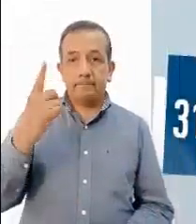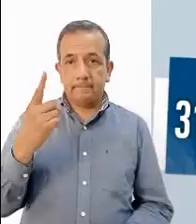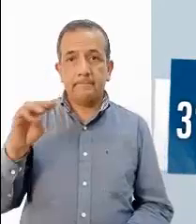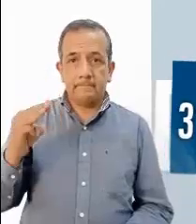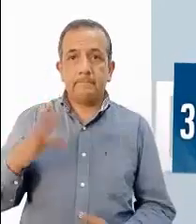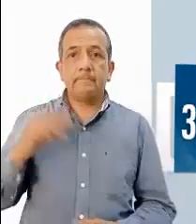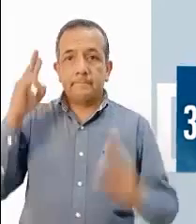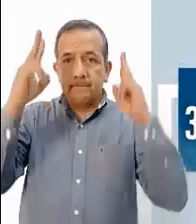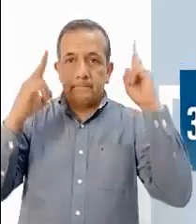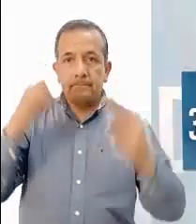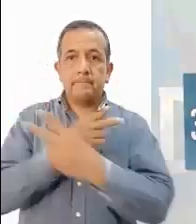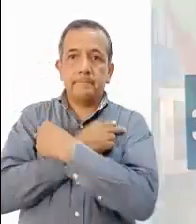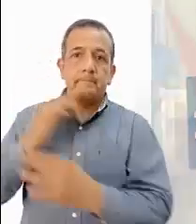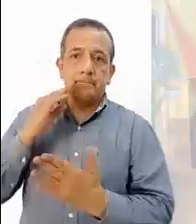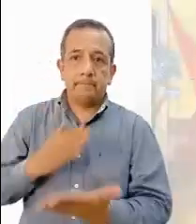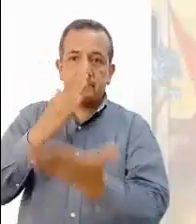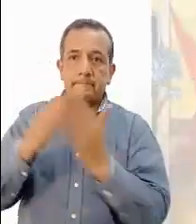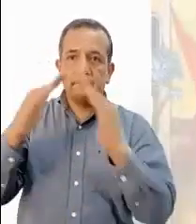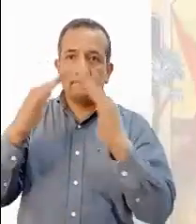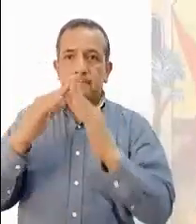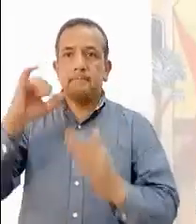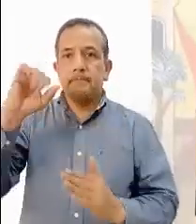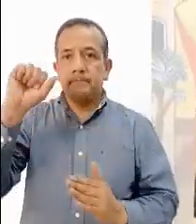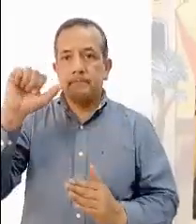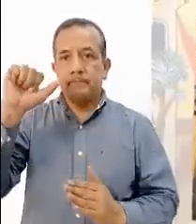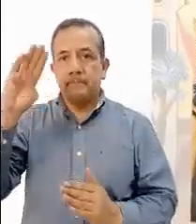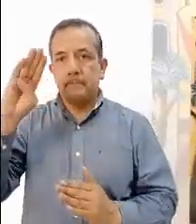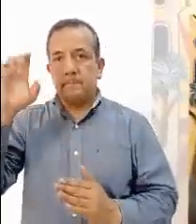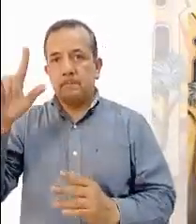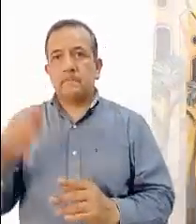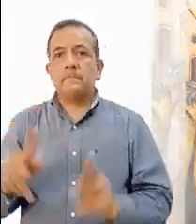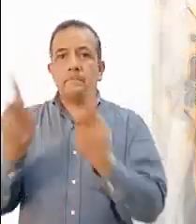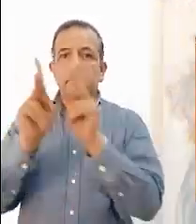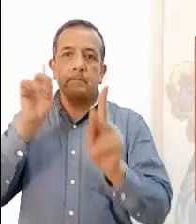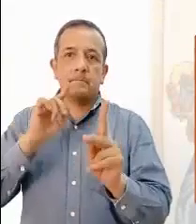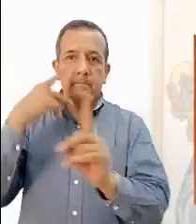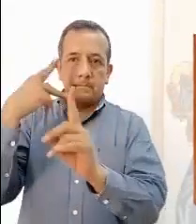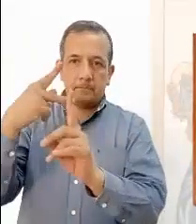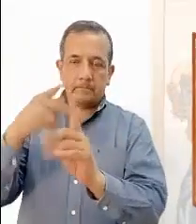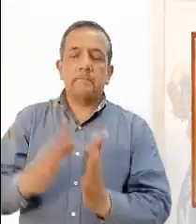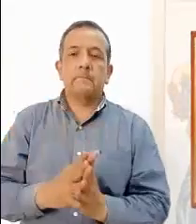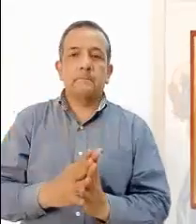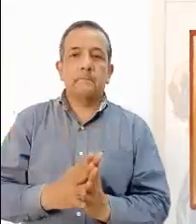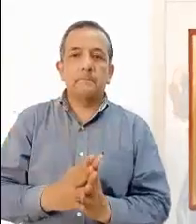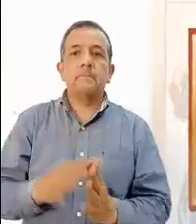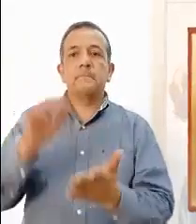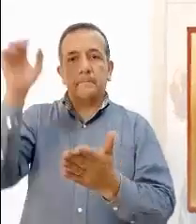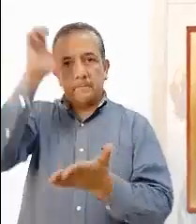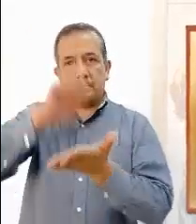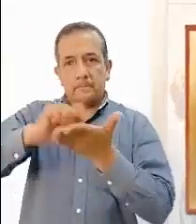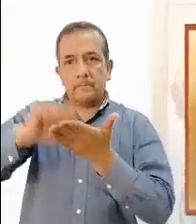31 de mayo, la visita de la Virgen María a su prima Santa Isabel. Evangelio de San Lucas 1,